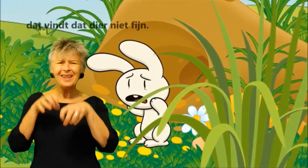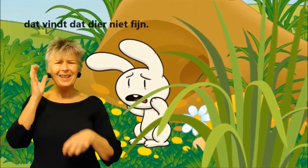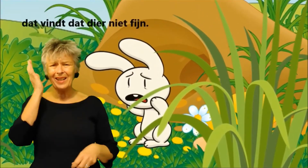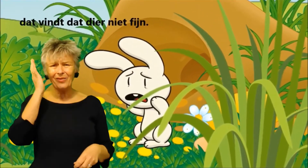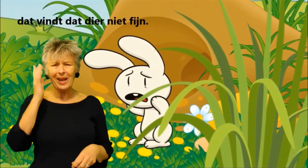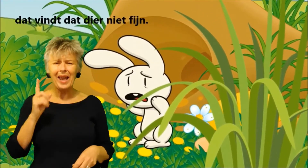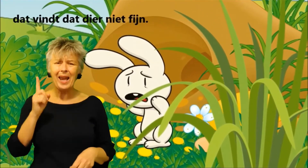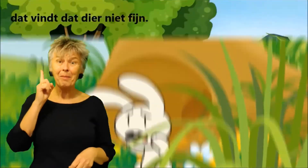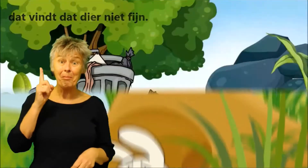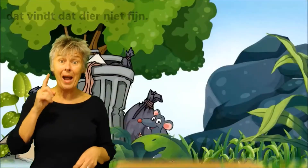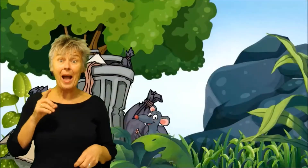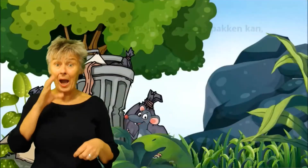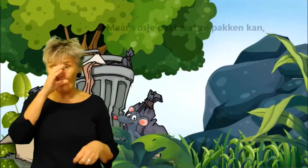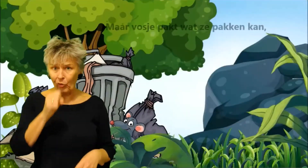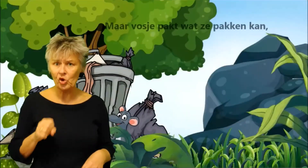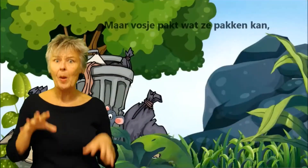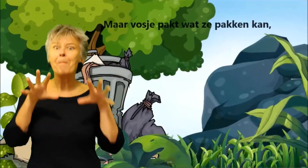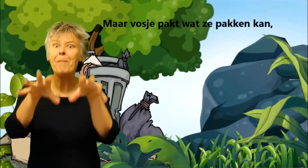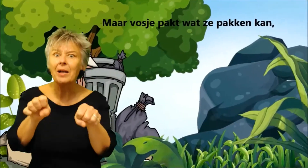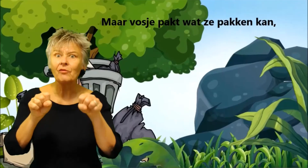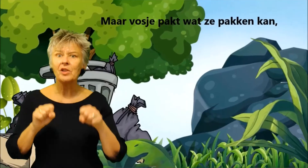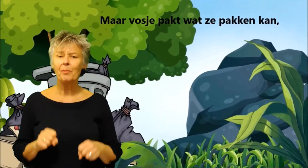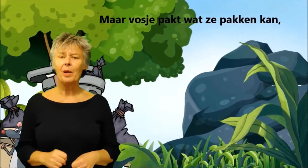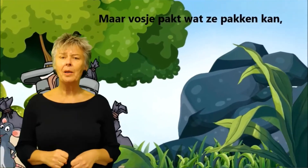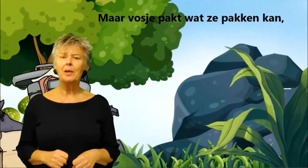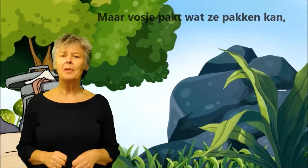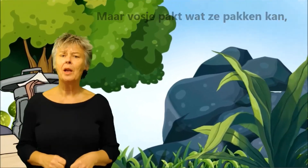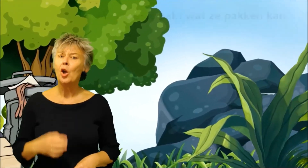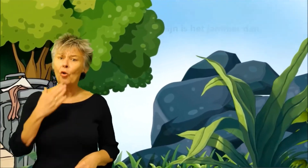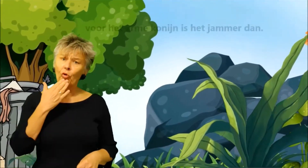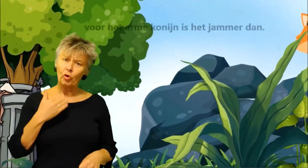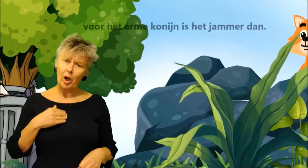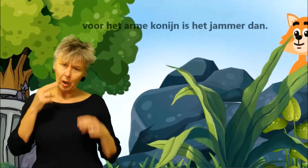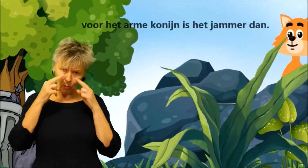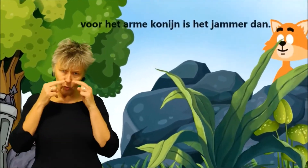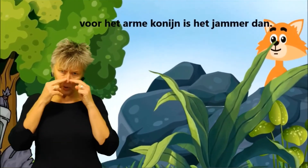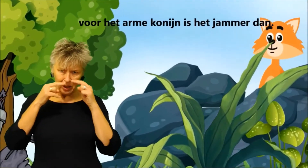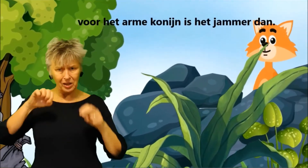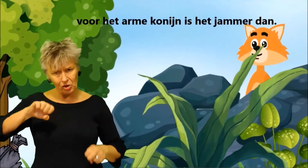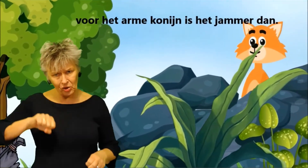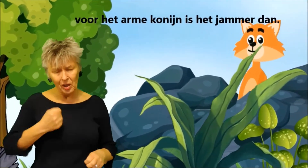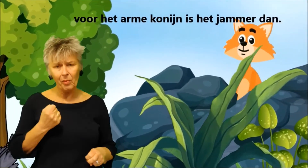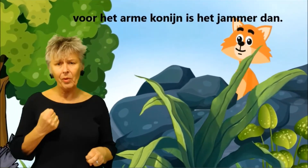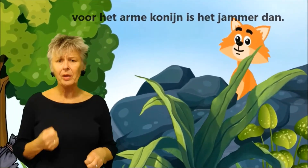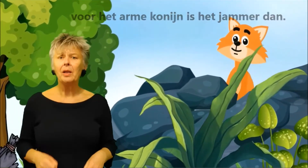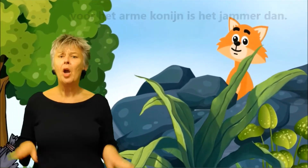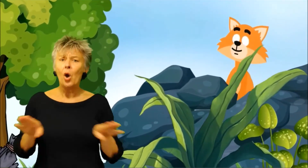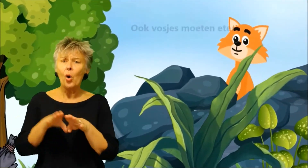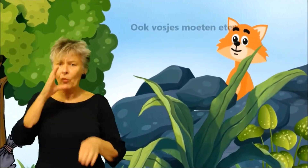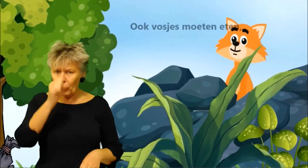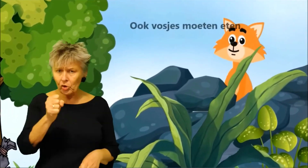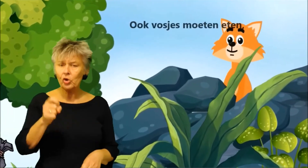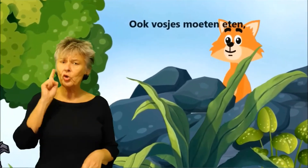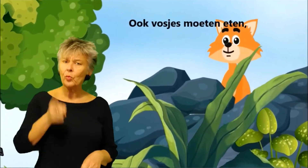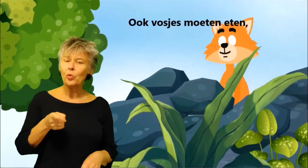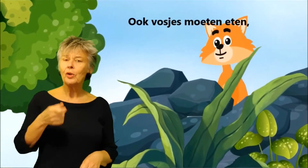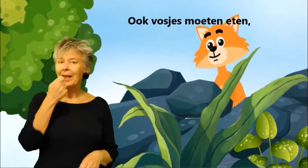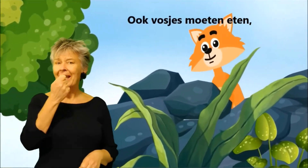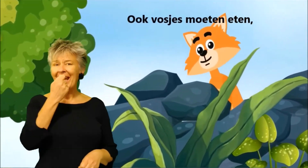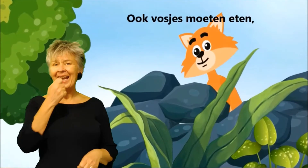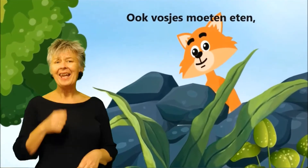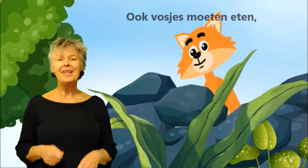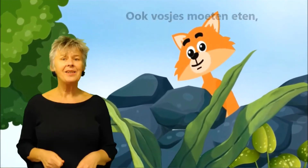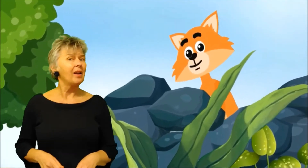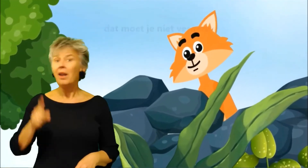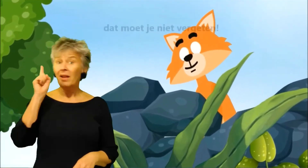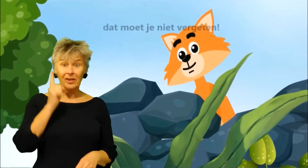dat dier niet fijn Maar Vosje pakt wat ze pakken kan Voor de arme konijn is het jammer Dan ook Vosjes moeten